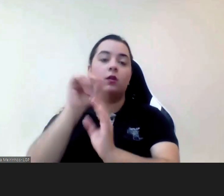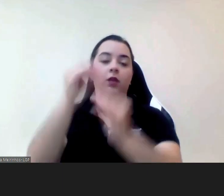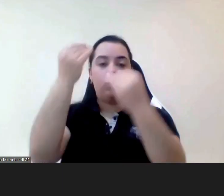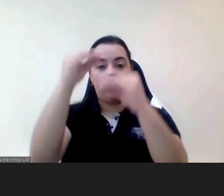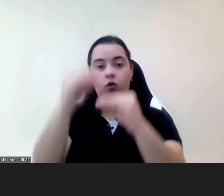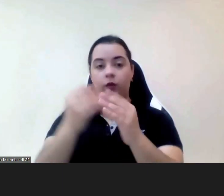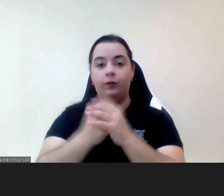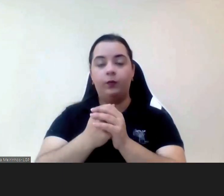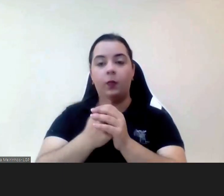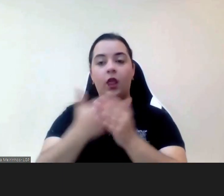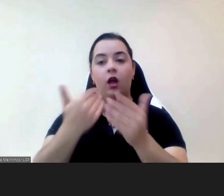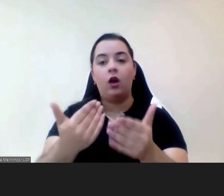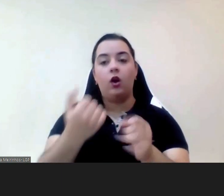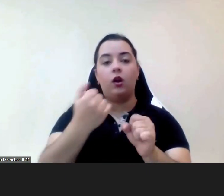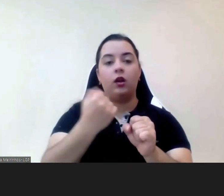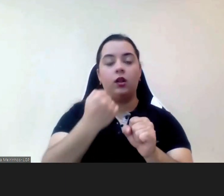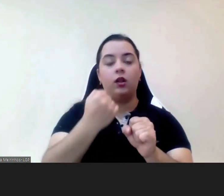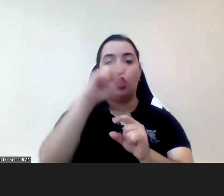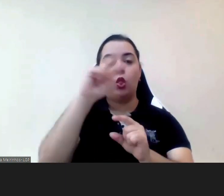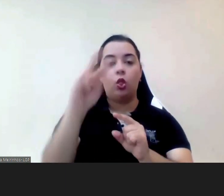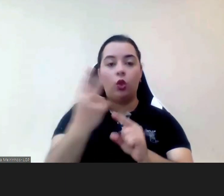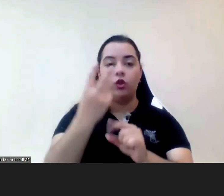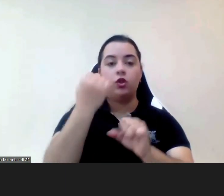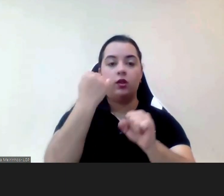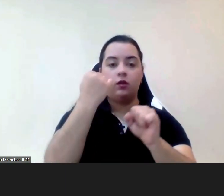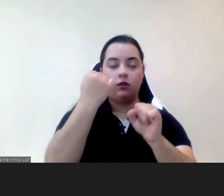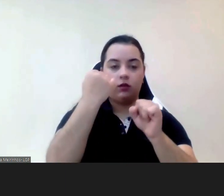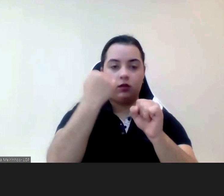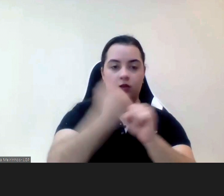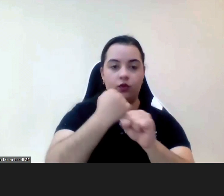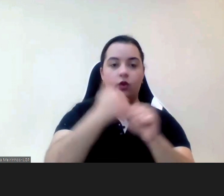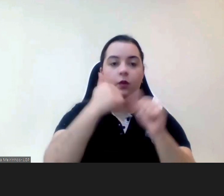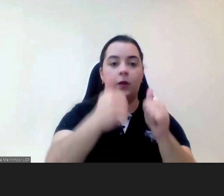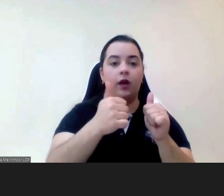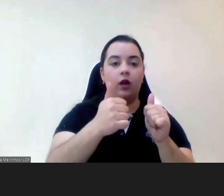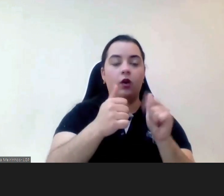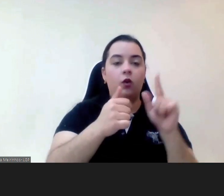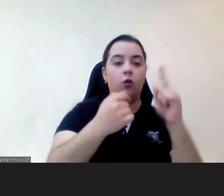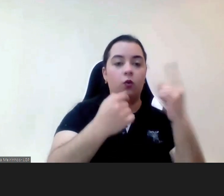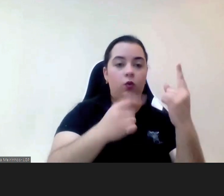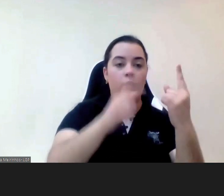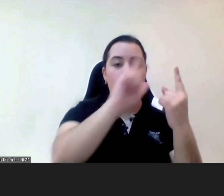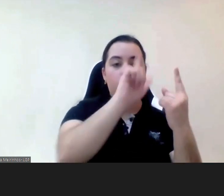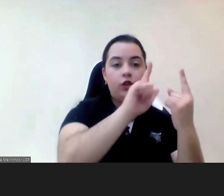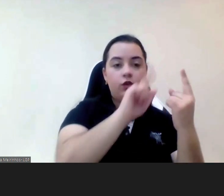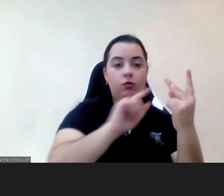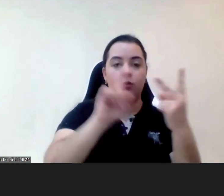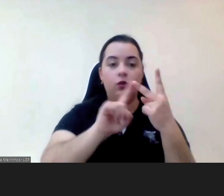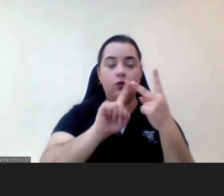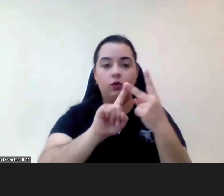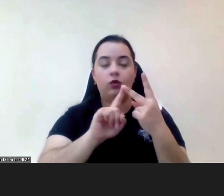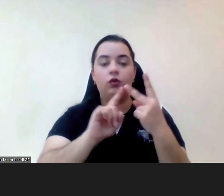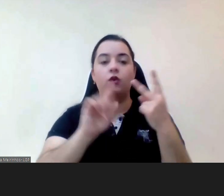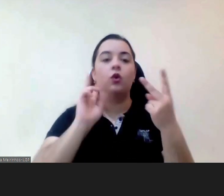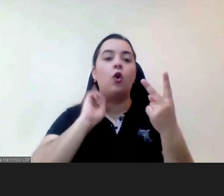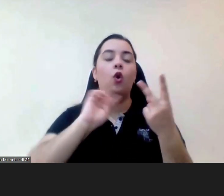Lisboa e um no Conselho de Almada desenvolvemos também outros projetos de intervenção na comunidade com enfoque na